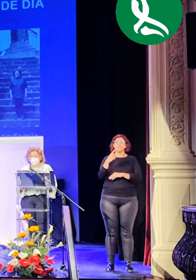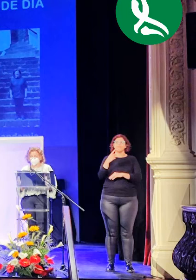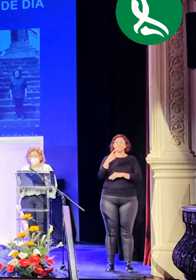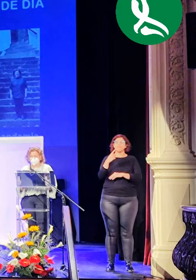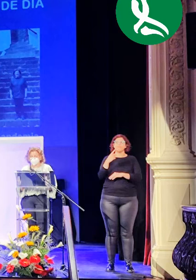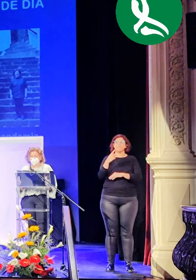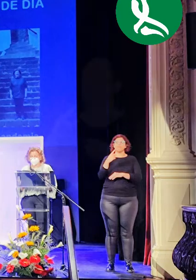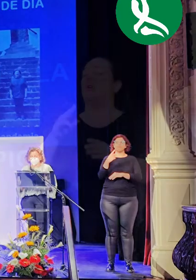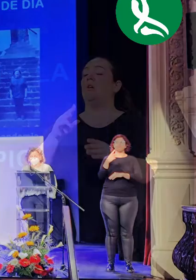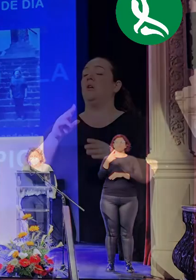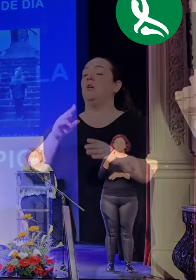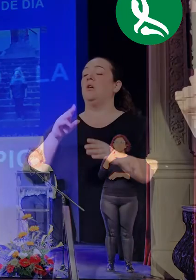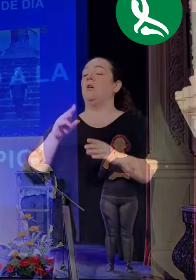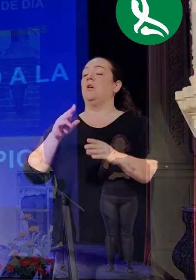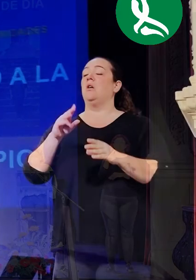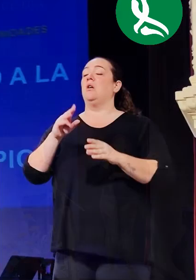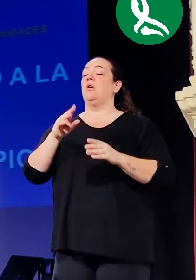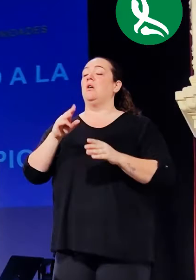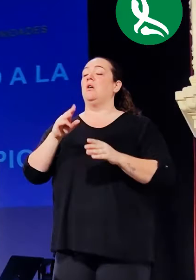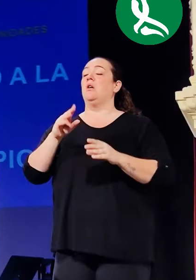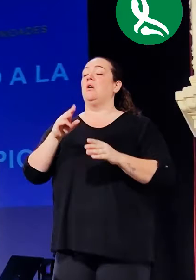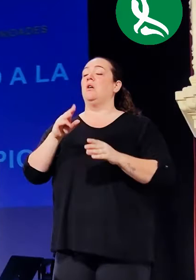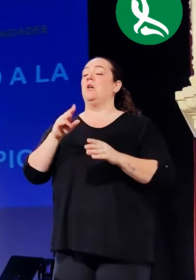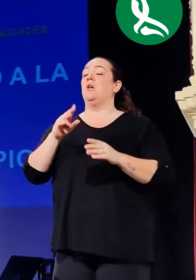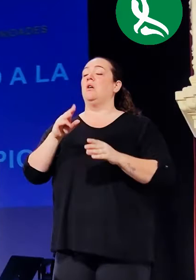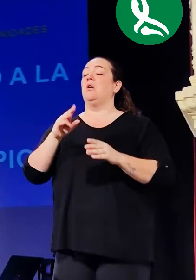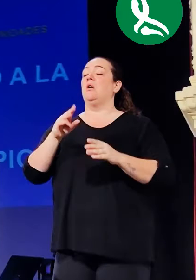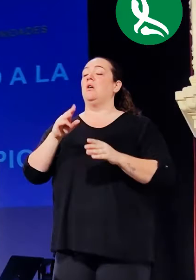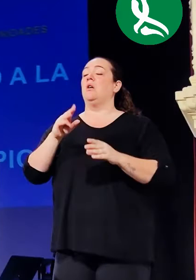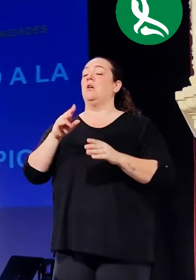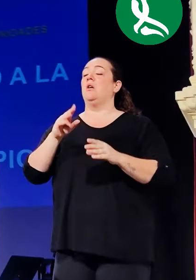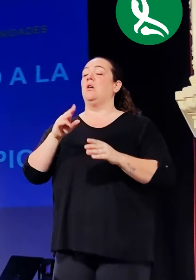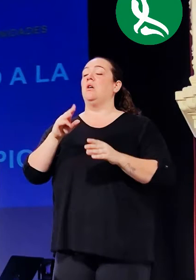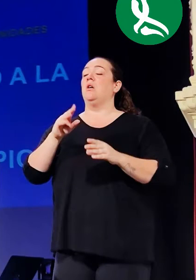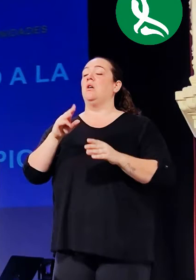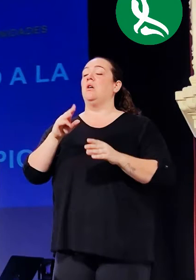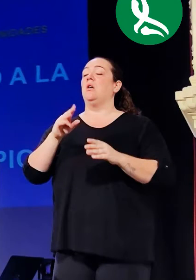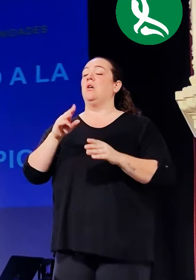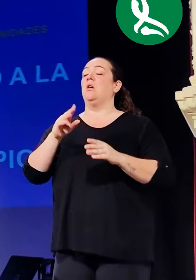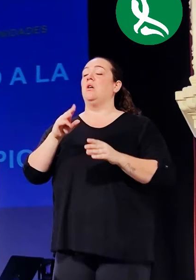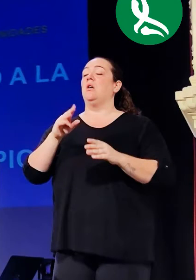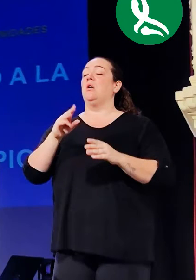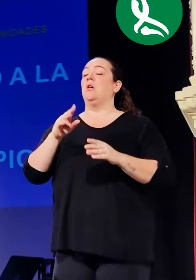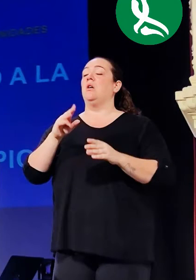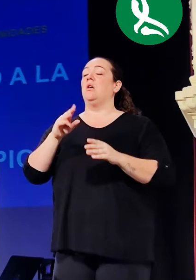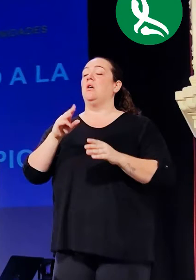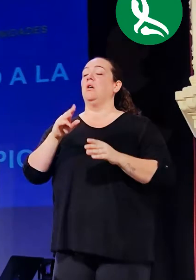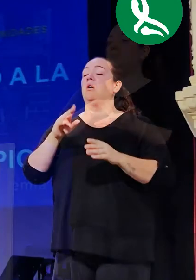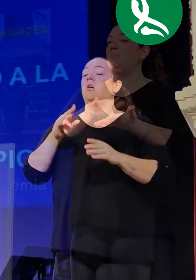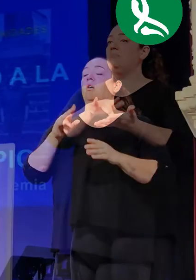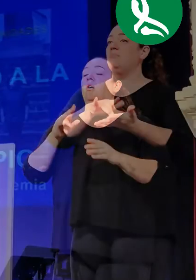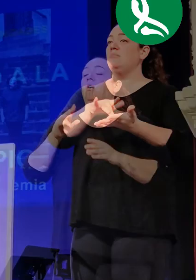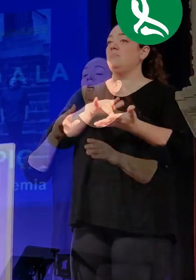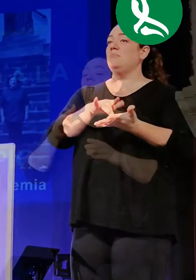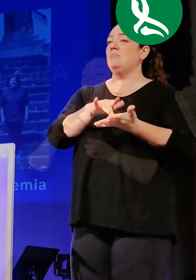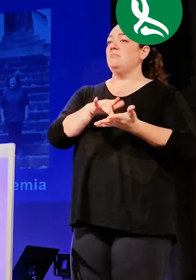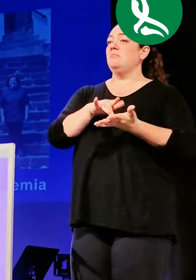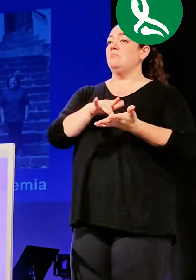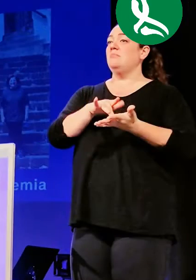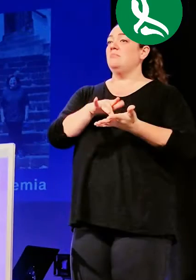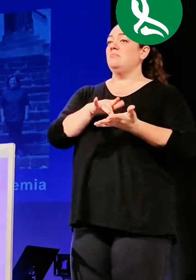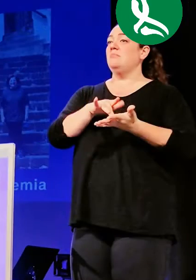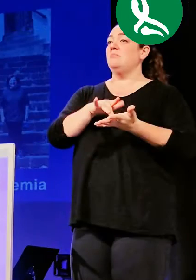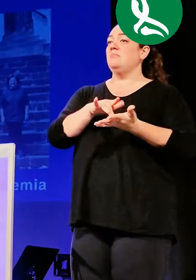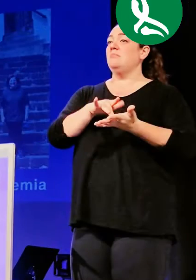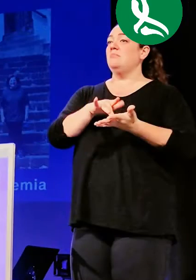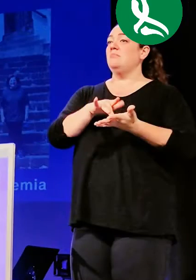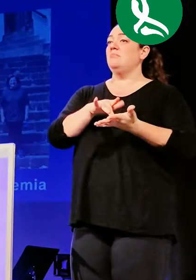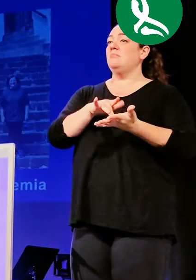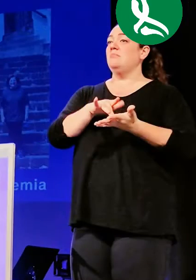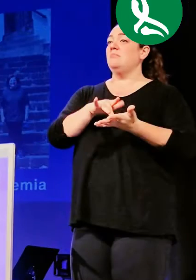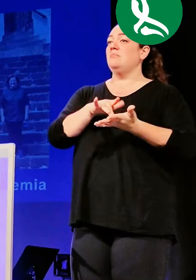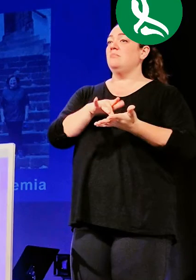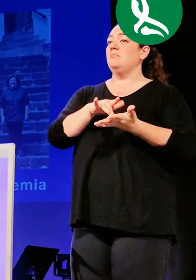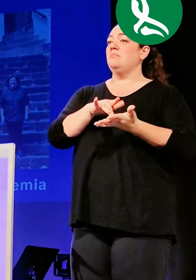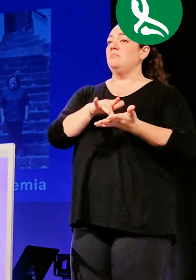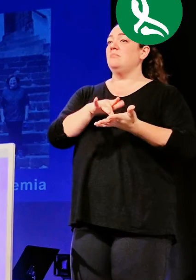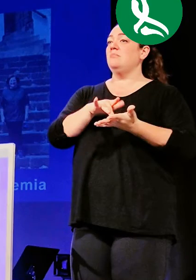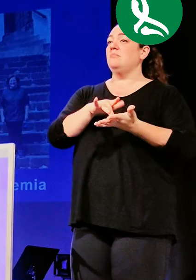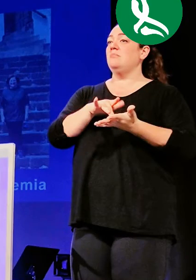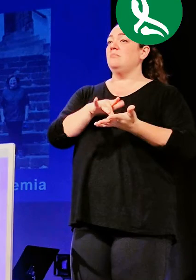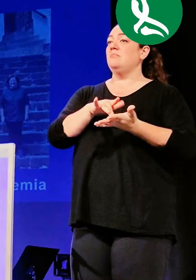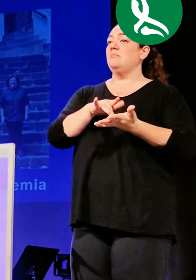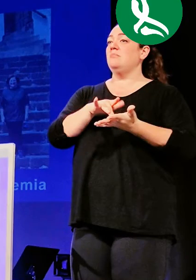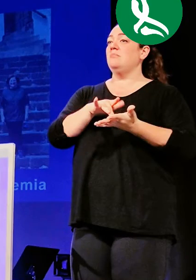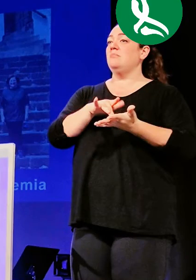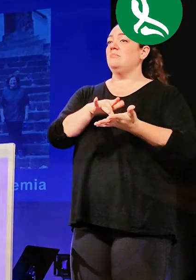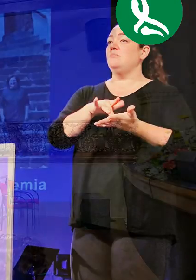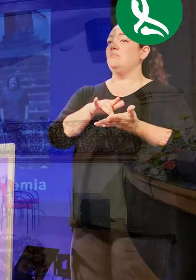El voluntario sabe que el camino de su vocación, escogida libremente, es ir donde vive el dolor. El dolor físico o